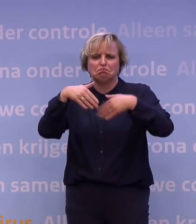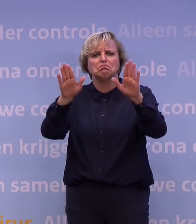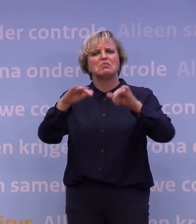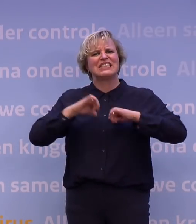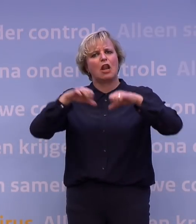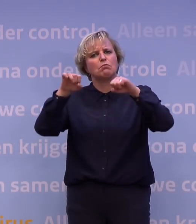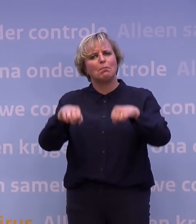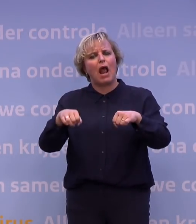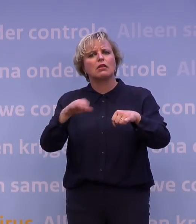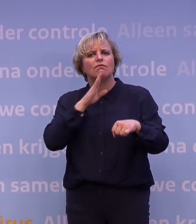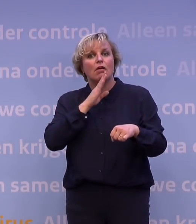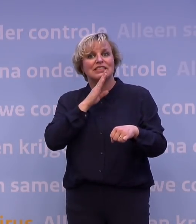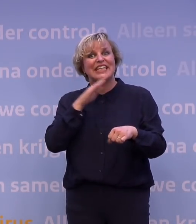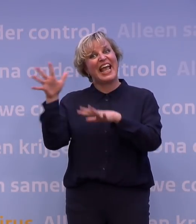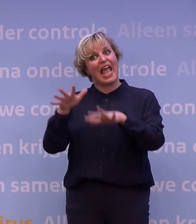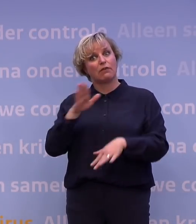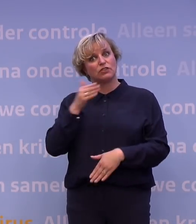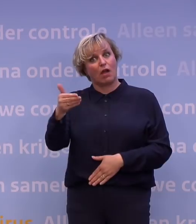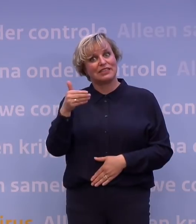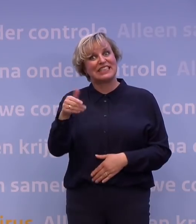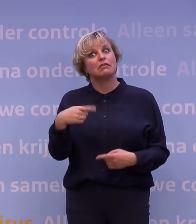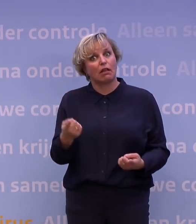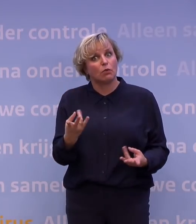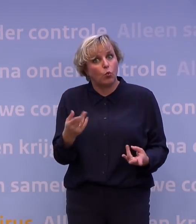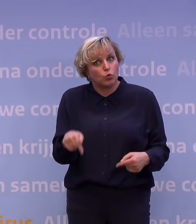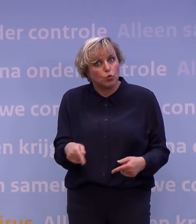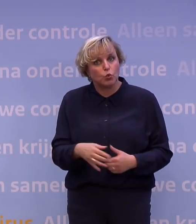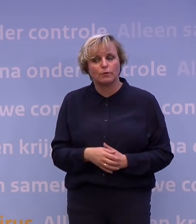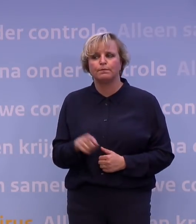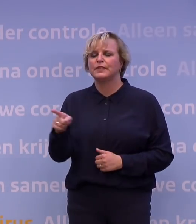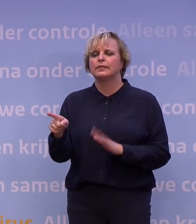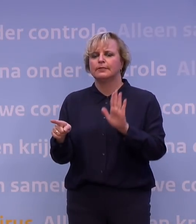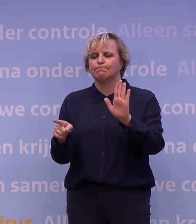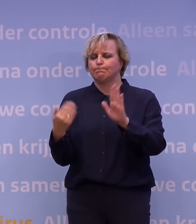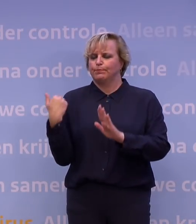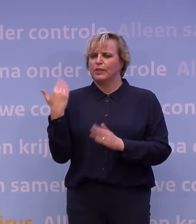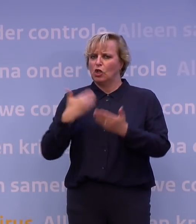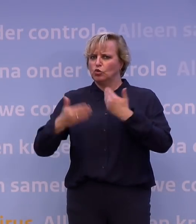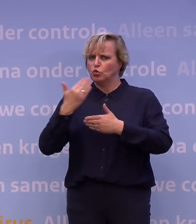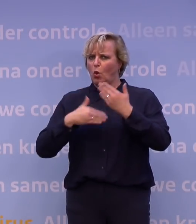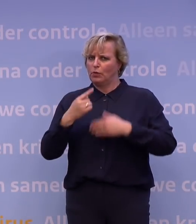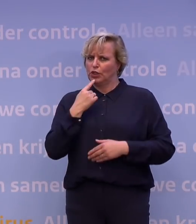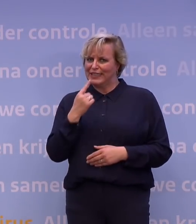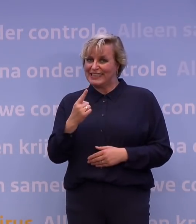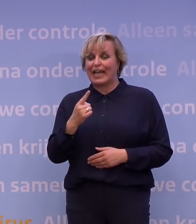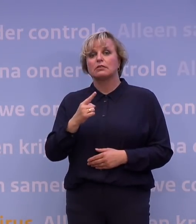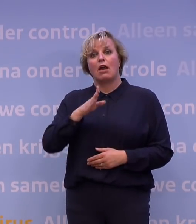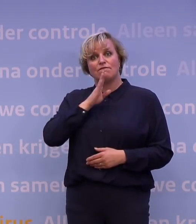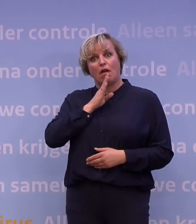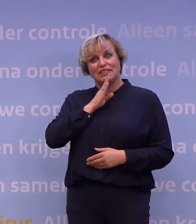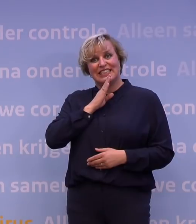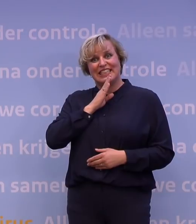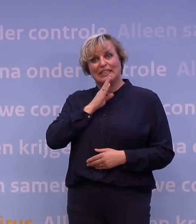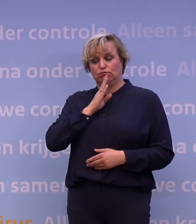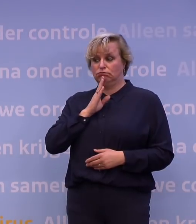gaat of niet. De herfstvakantie komt er weer aan. Wat zegt u nu? Nee, we hebben van de zomer gezegd, even heel precies hè, als je op vakantie gaat en je gaat naar een gebied wat